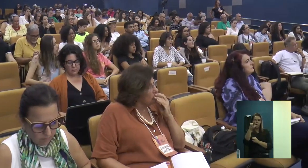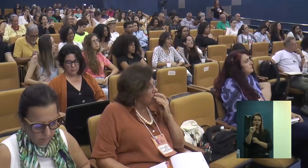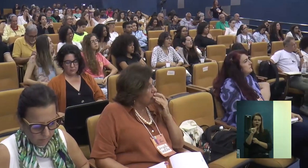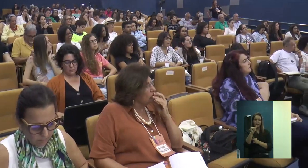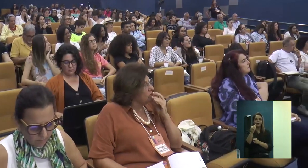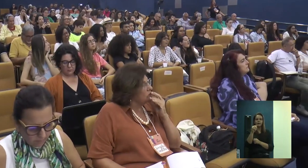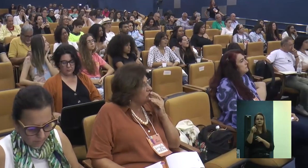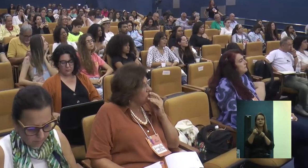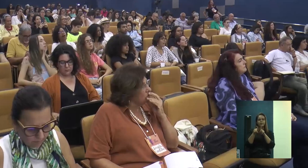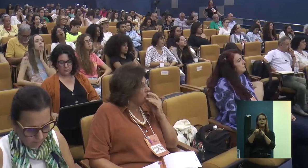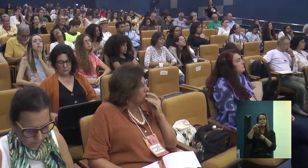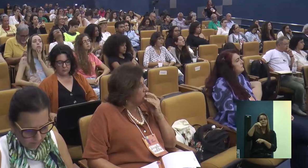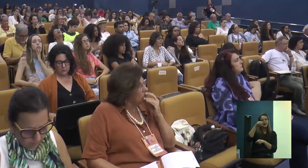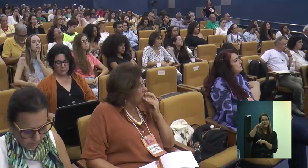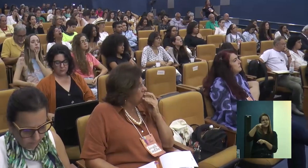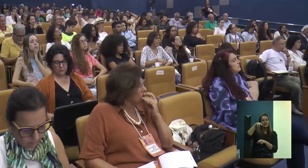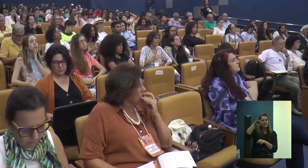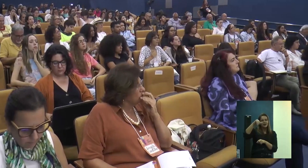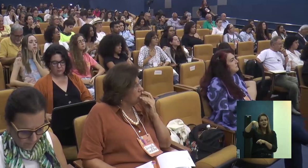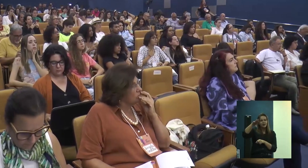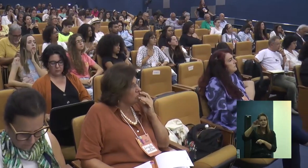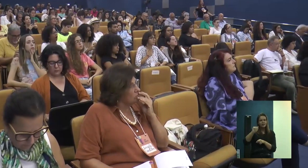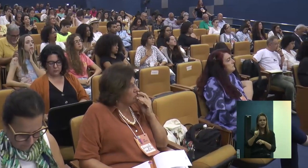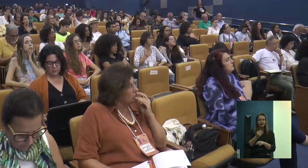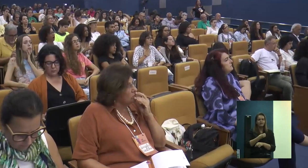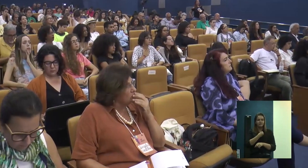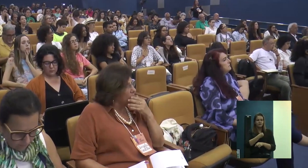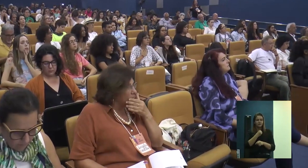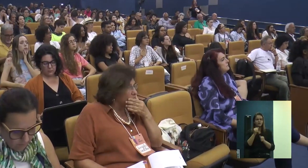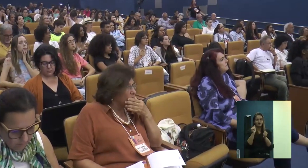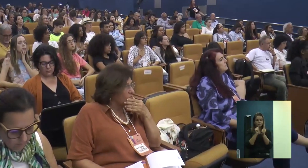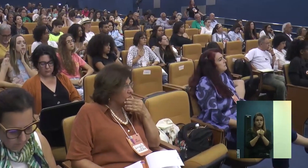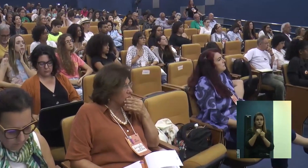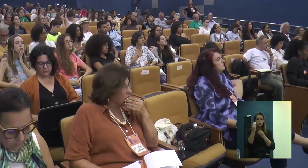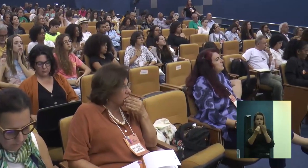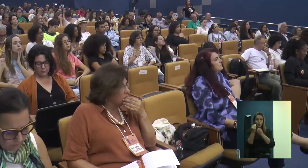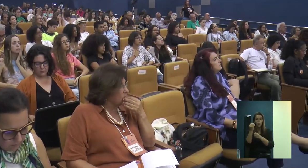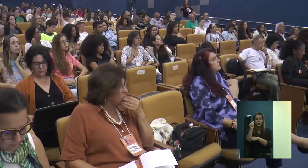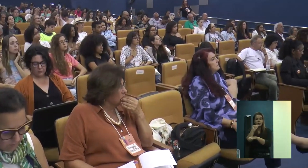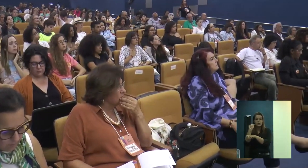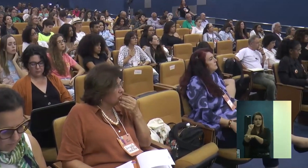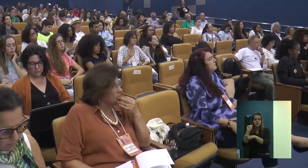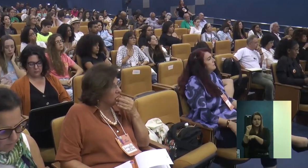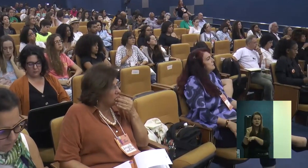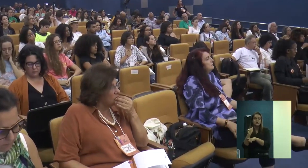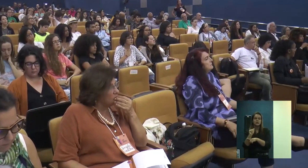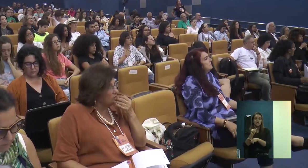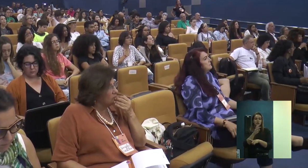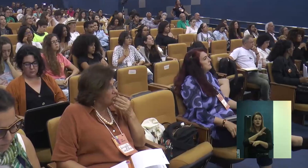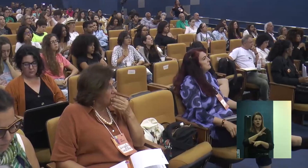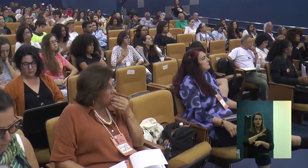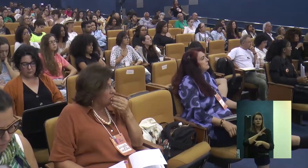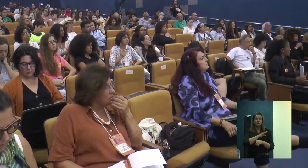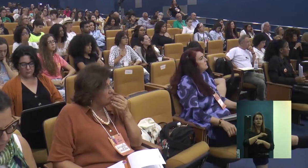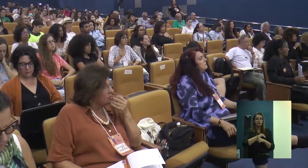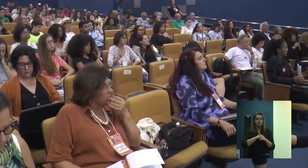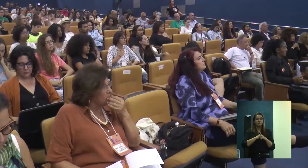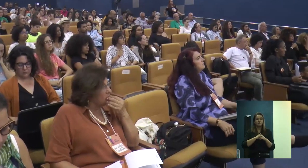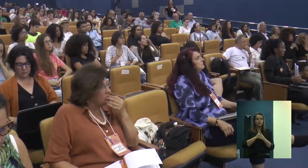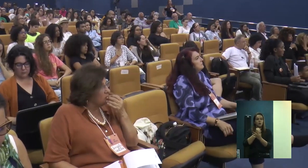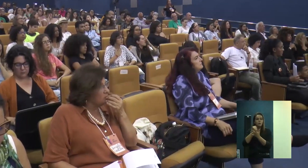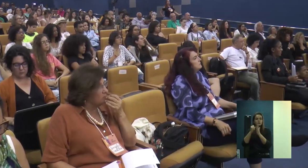estudos de casos sobre como estava sendo efetuada a assistência técnica na base do que a lei nos colocava.